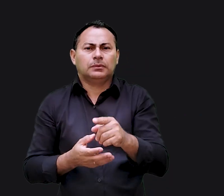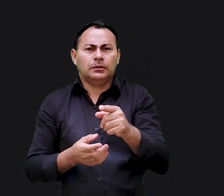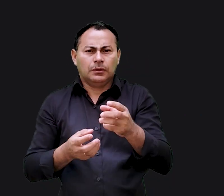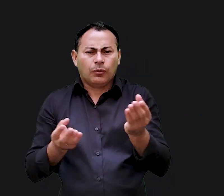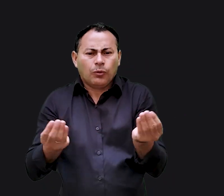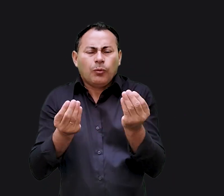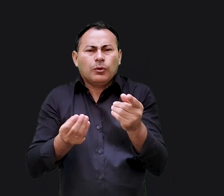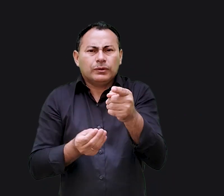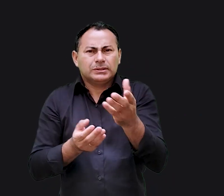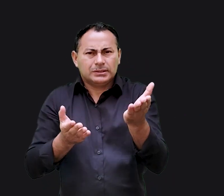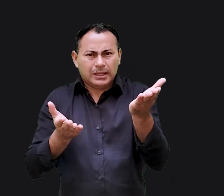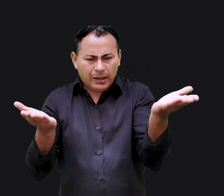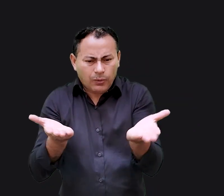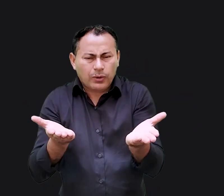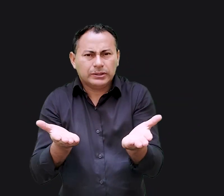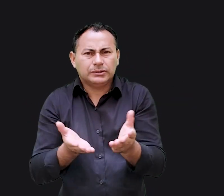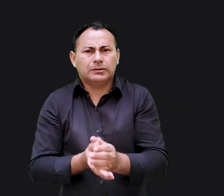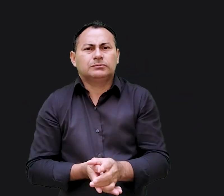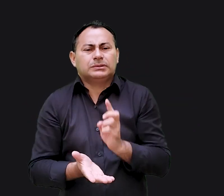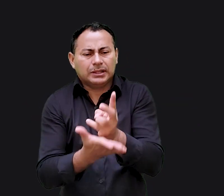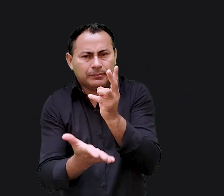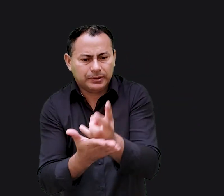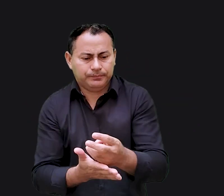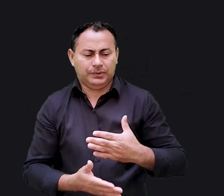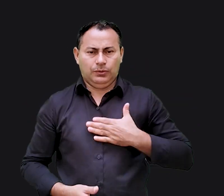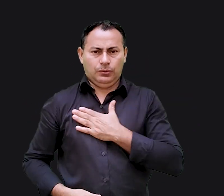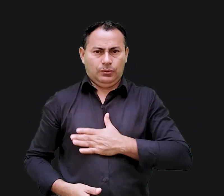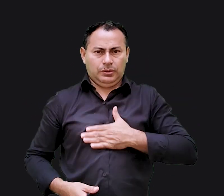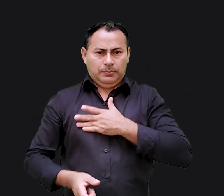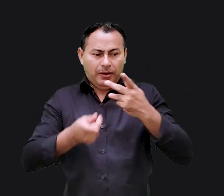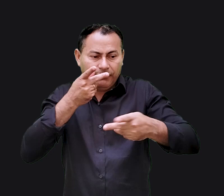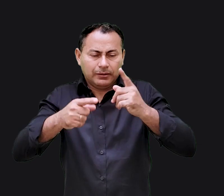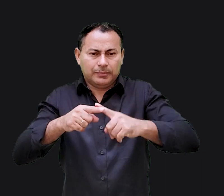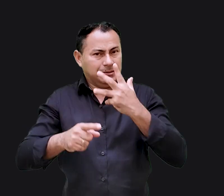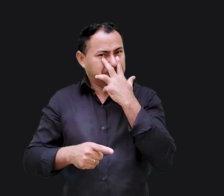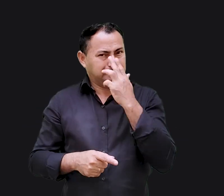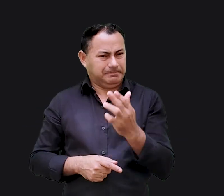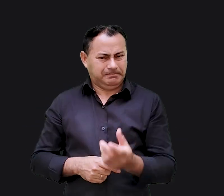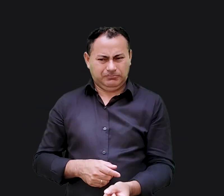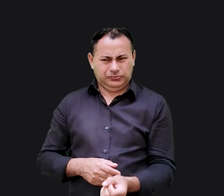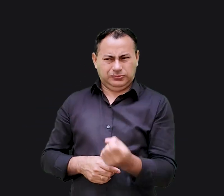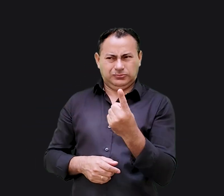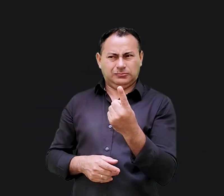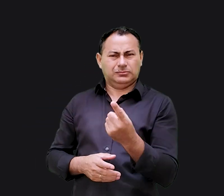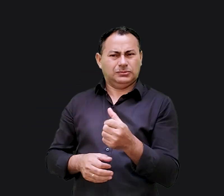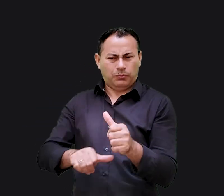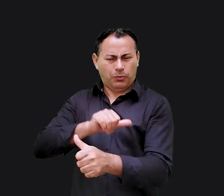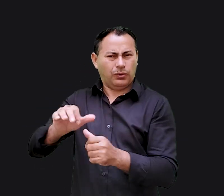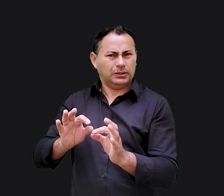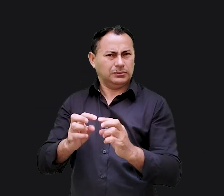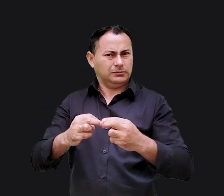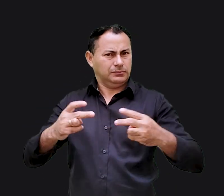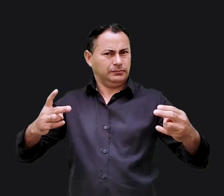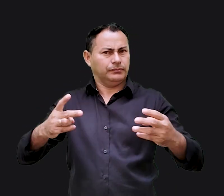como você é hoje assim será para sempre eu não gostava de ouvir falar disso porque me parecia muito fatídico